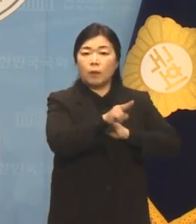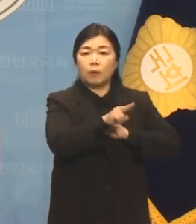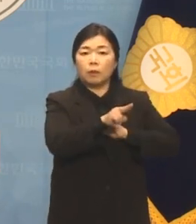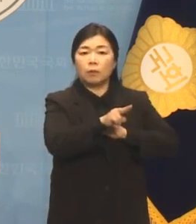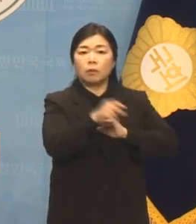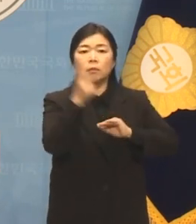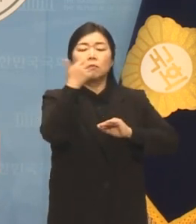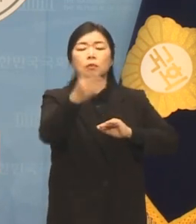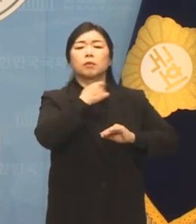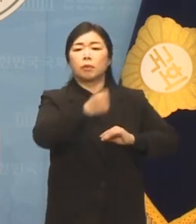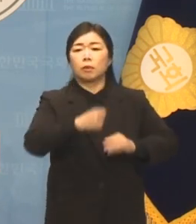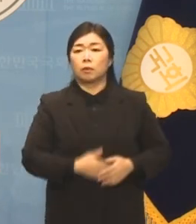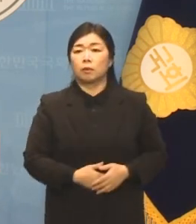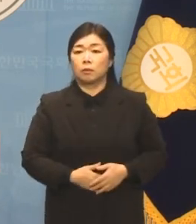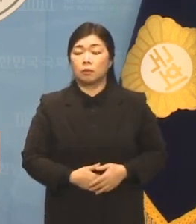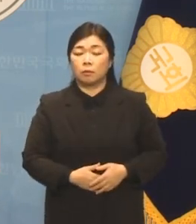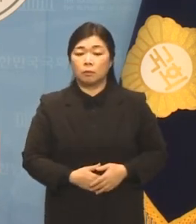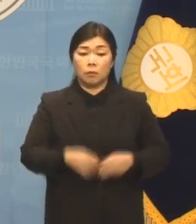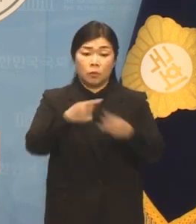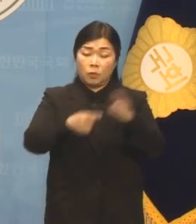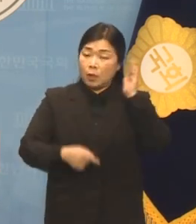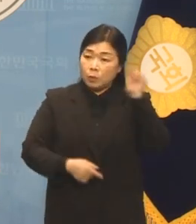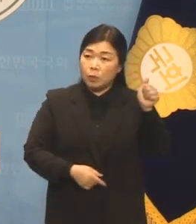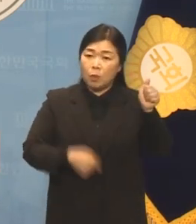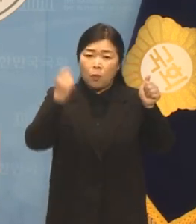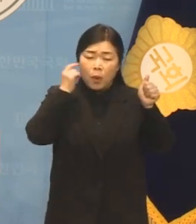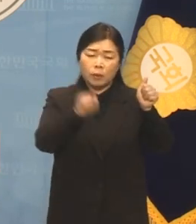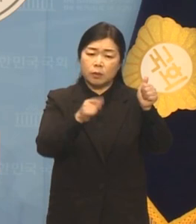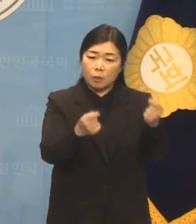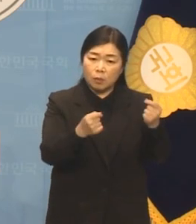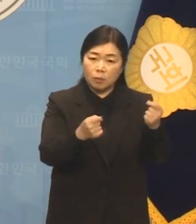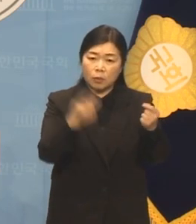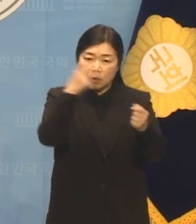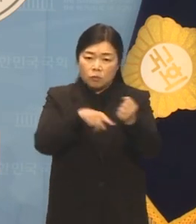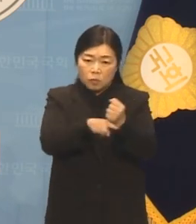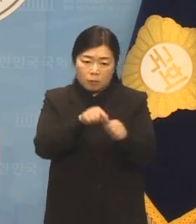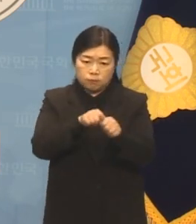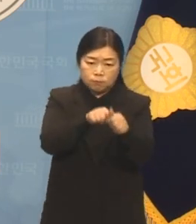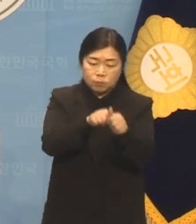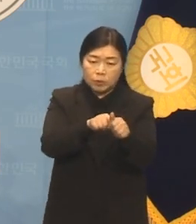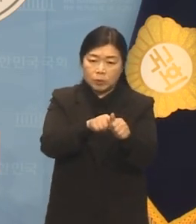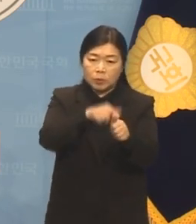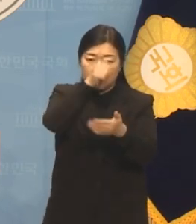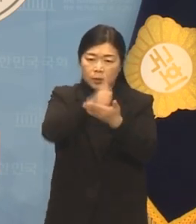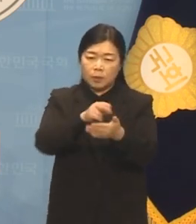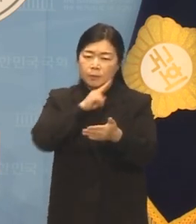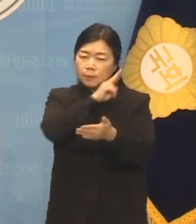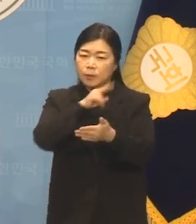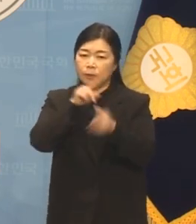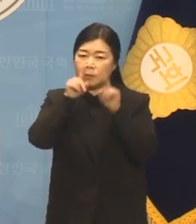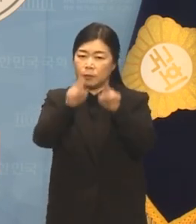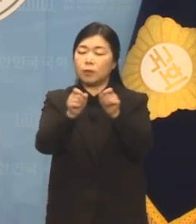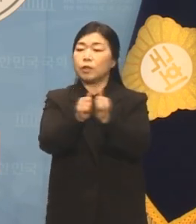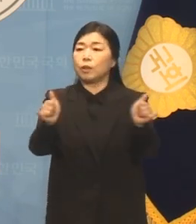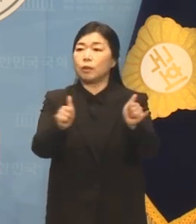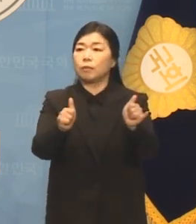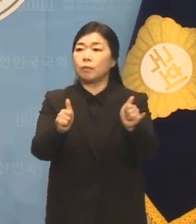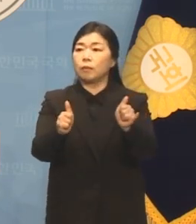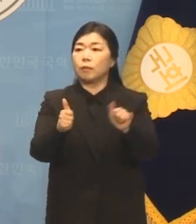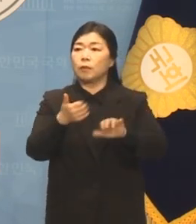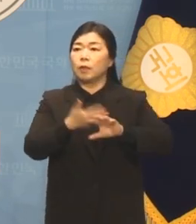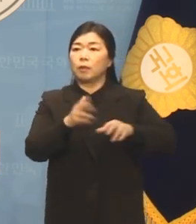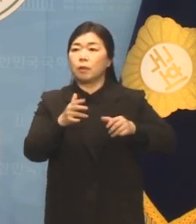윤석열 대통령에게 왜 이렇게까지 해서 수사 외압의 핵심 피의자를 해외로 빼돌리려는지